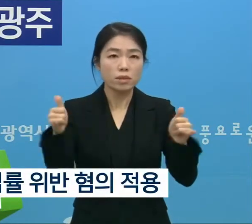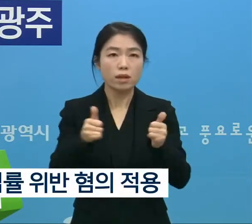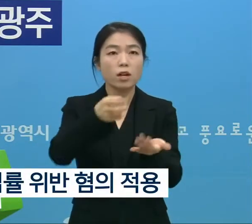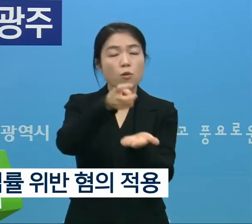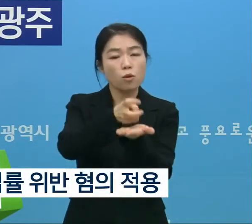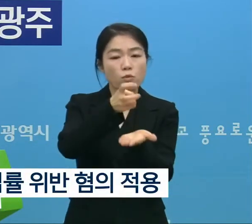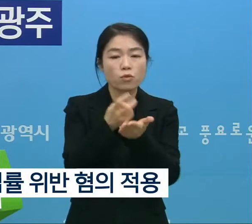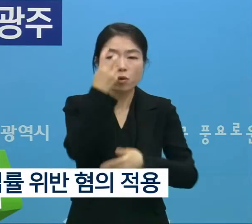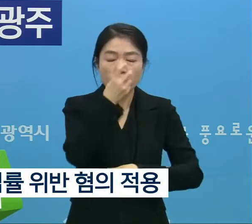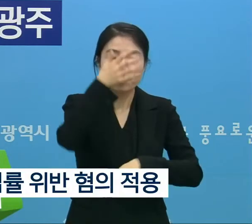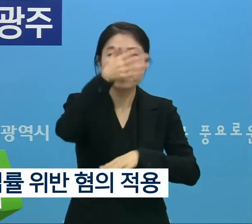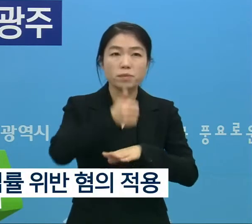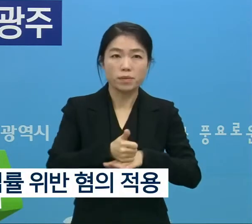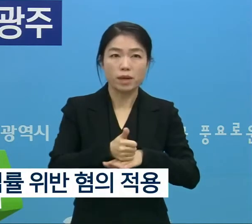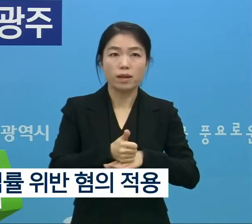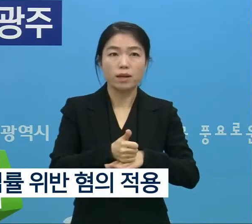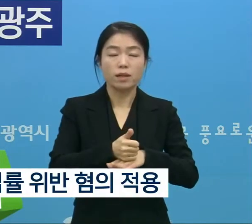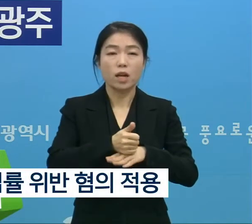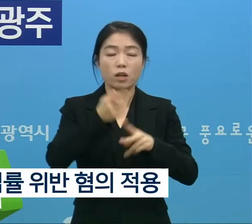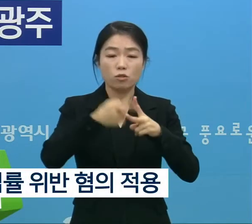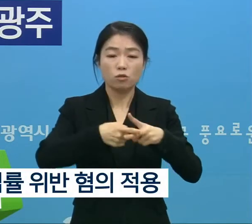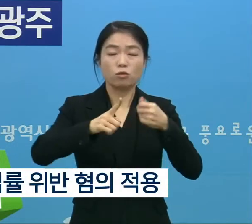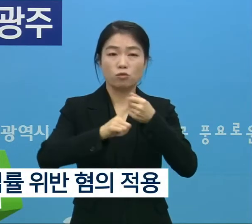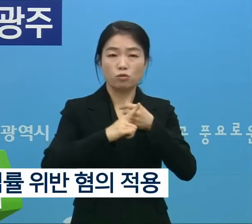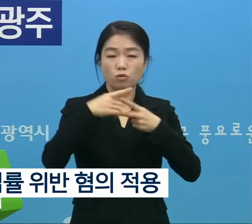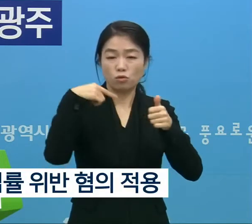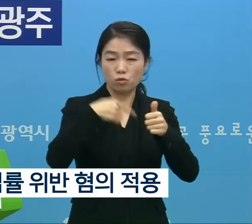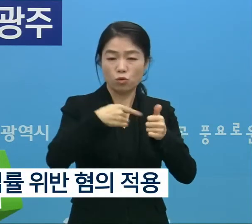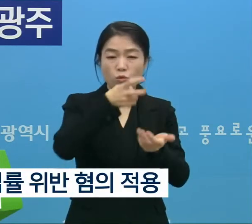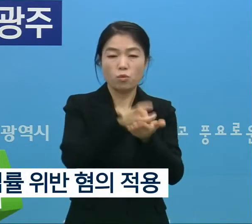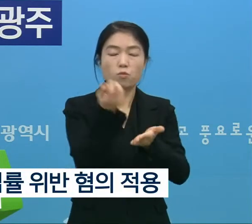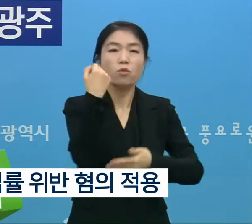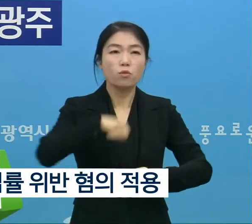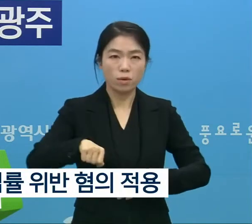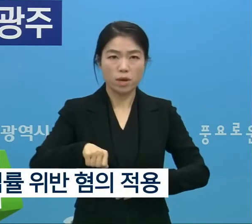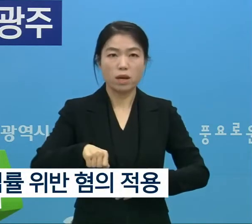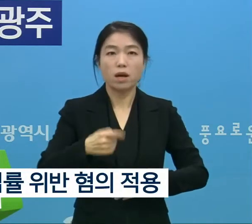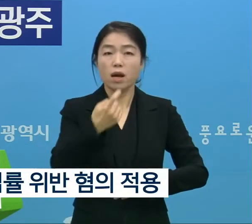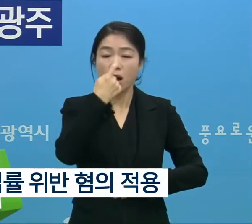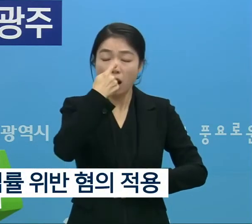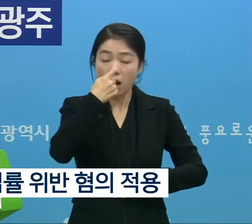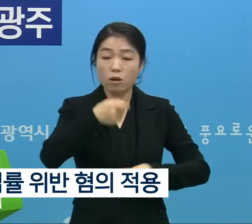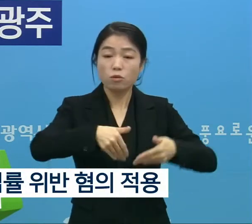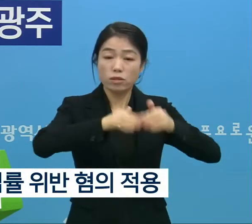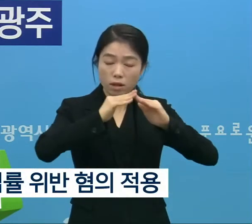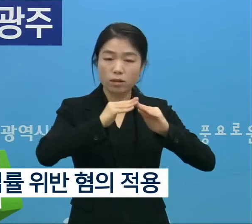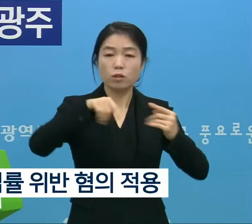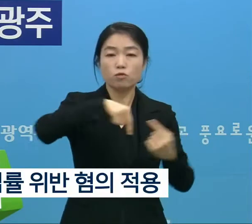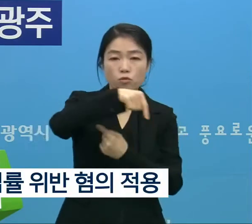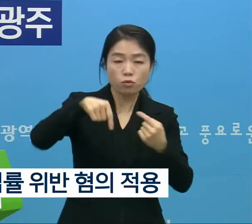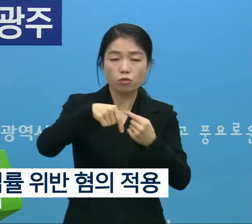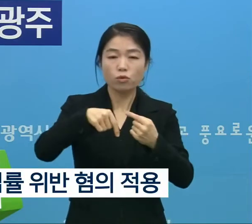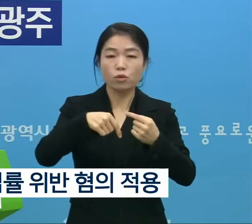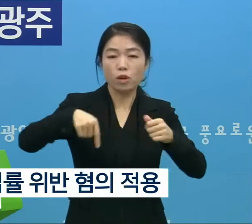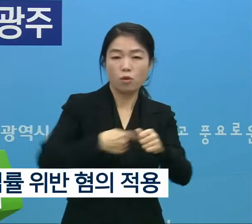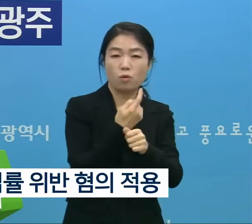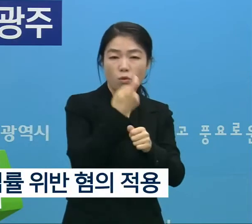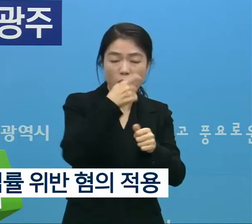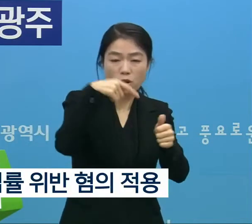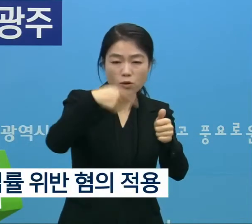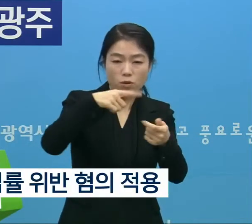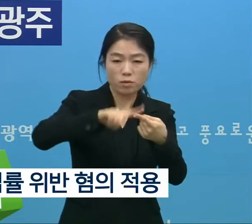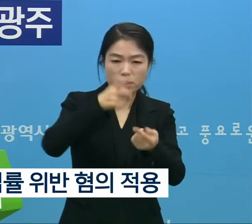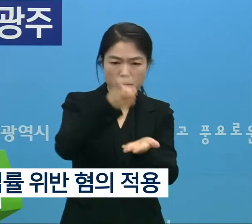법률 검토 결과 초중등 교육법 위반, 학원의 설립 운영 및 과외 교습에 관한